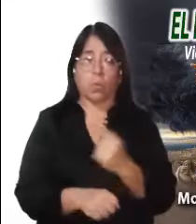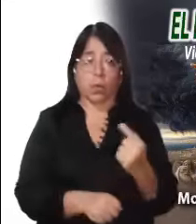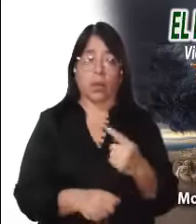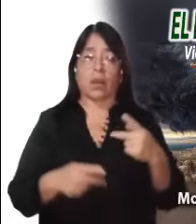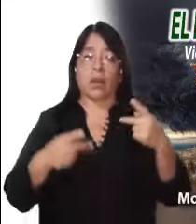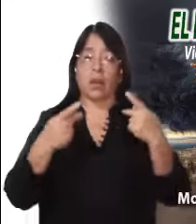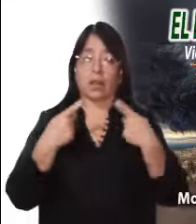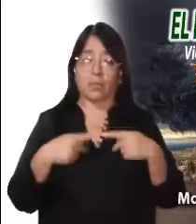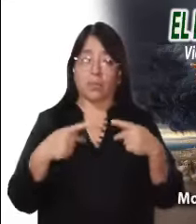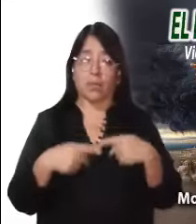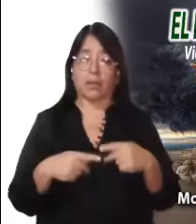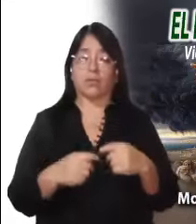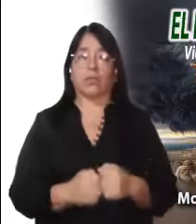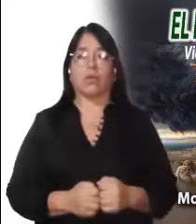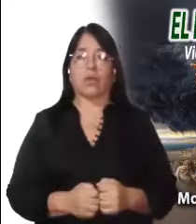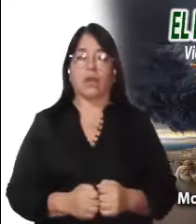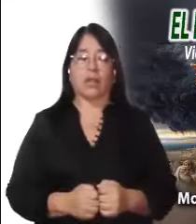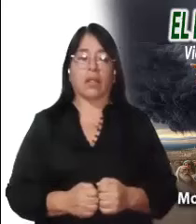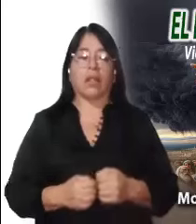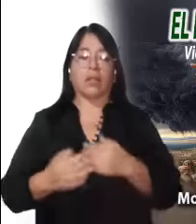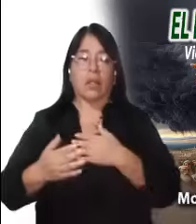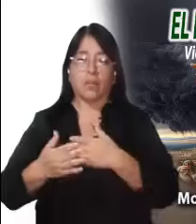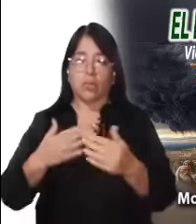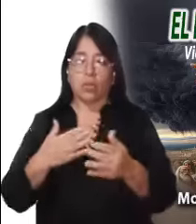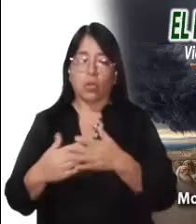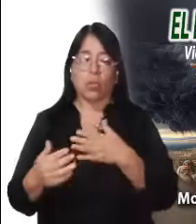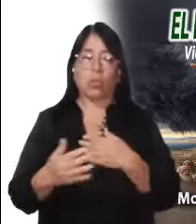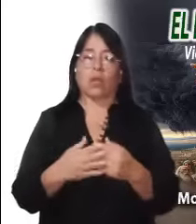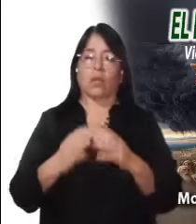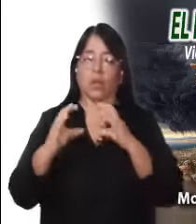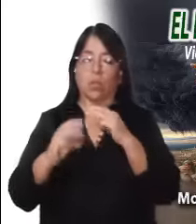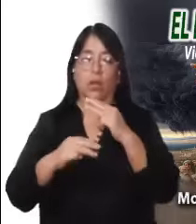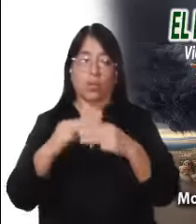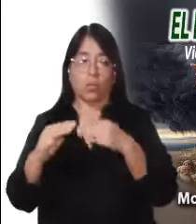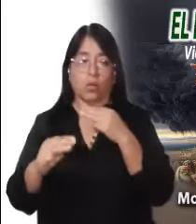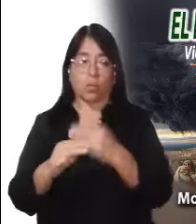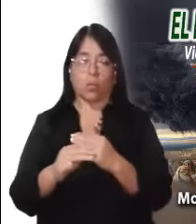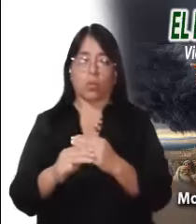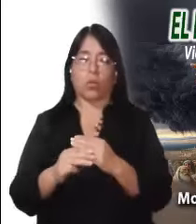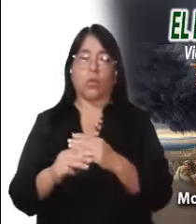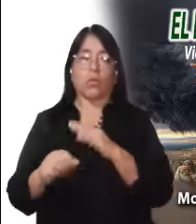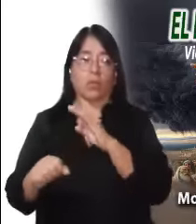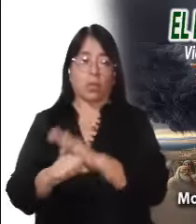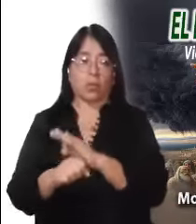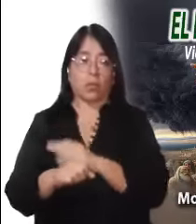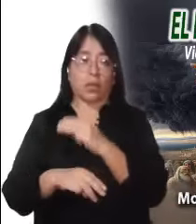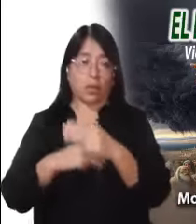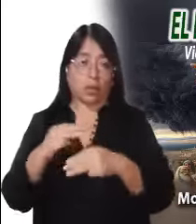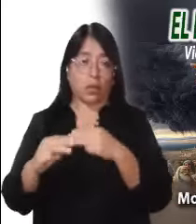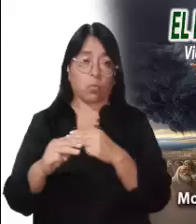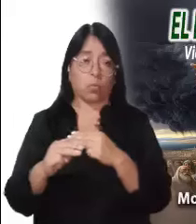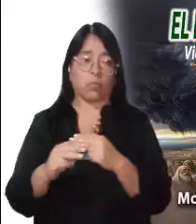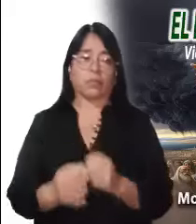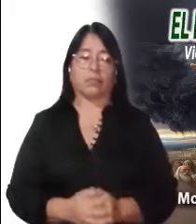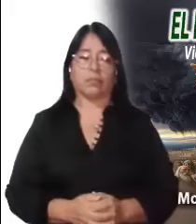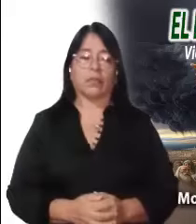moda, gracias a Dios, el cuidado de la naturaleza y una conciencia ecológica más fuerte.